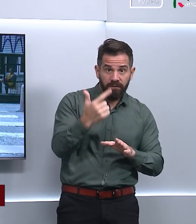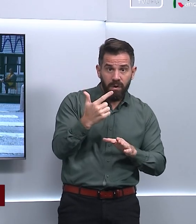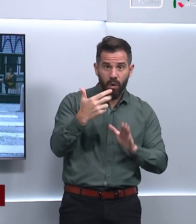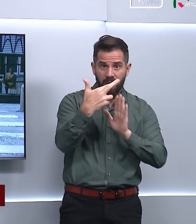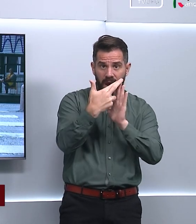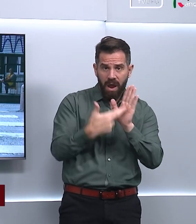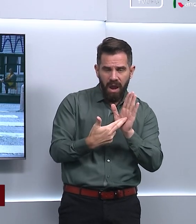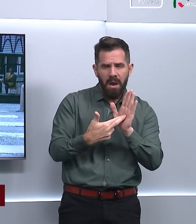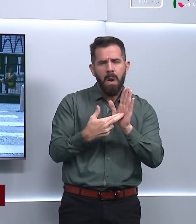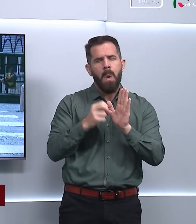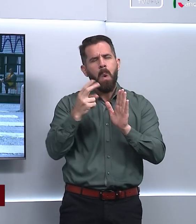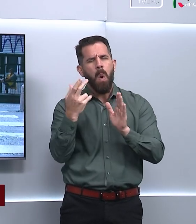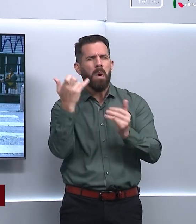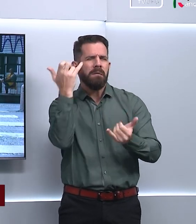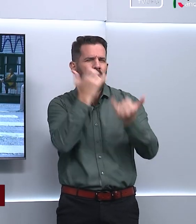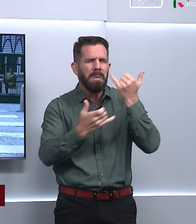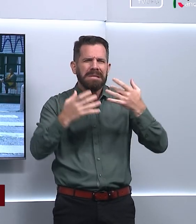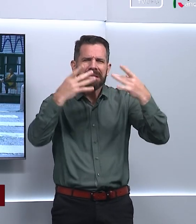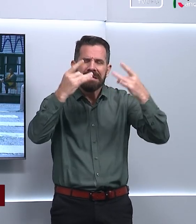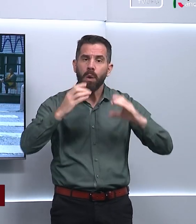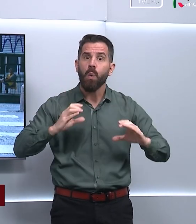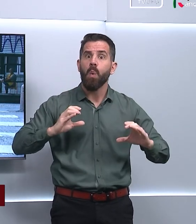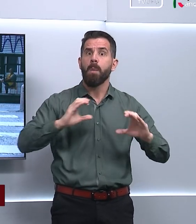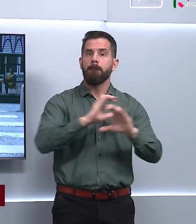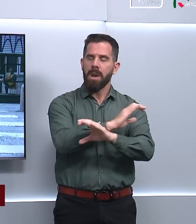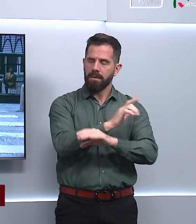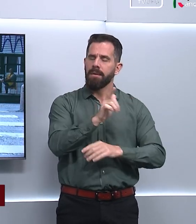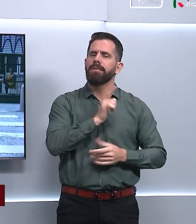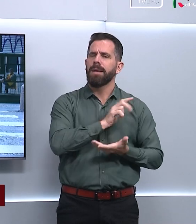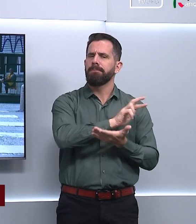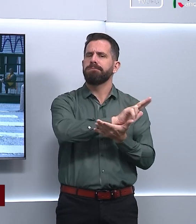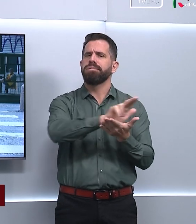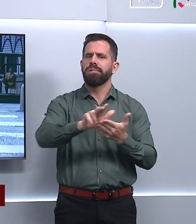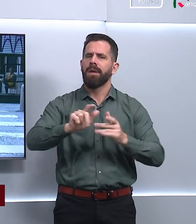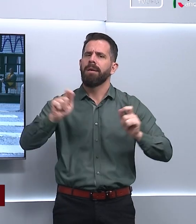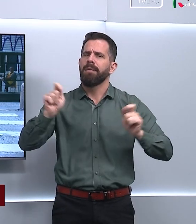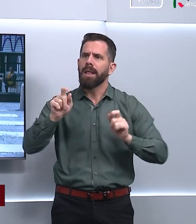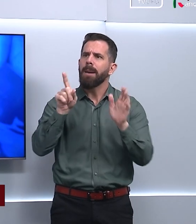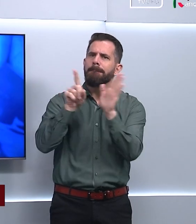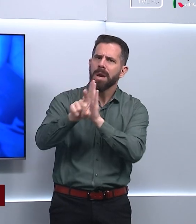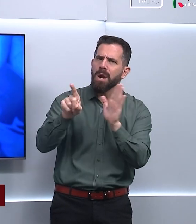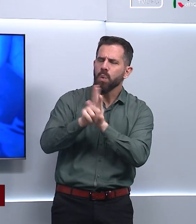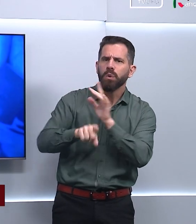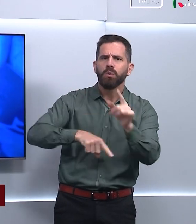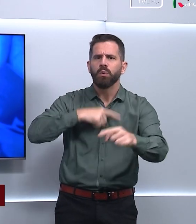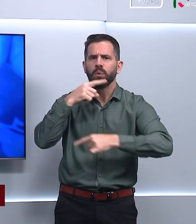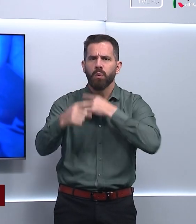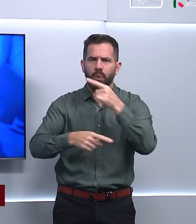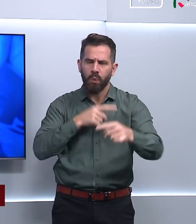deseje se informar sobre o programa, existem diversos meios para isso. Vá para o TVU, pelo próprio